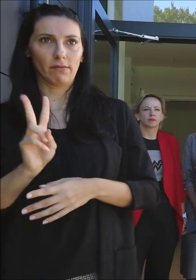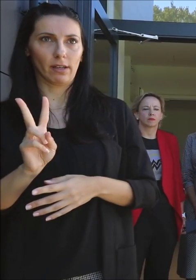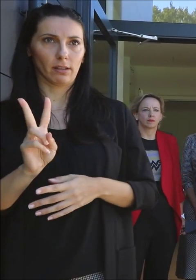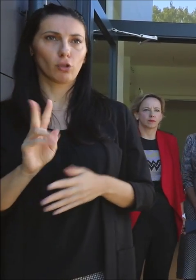prošle godine.